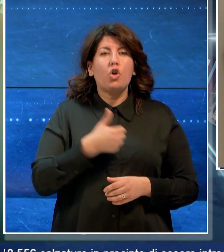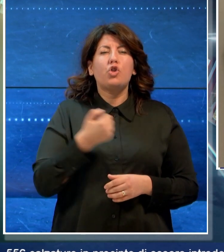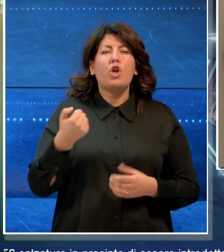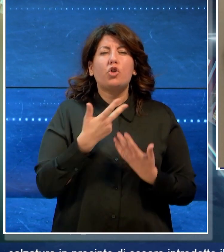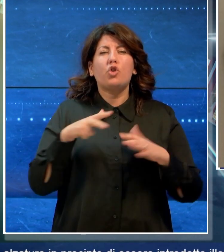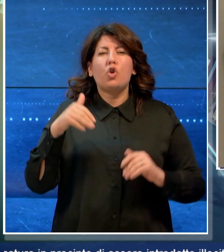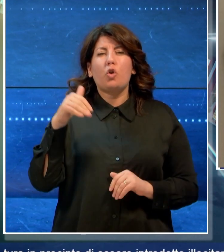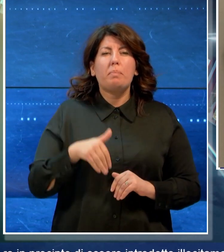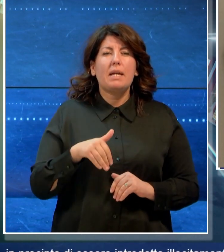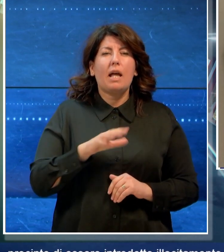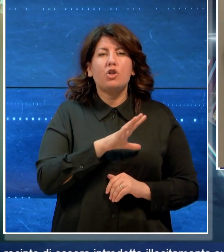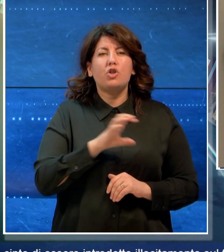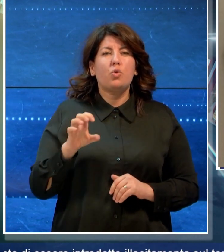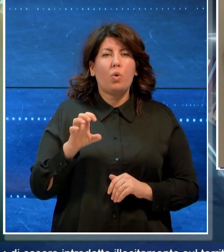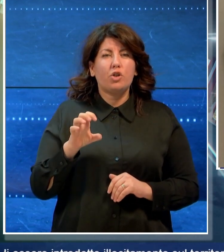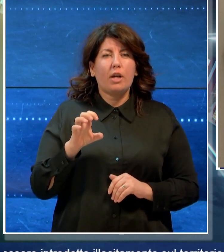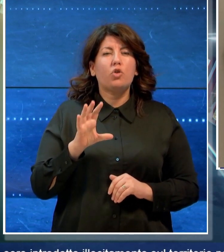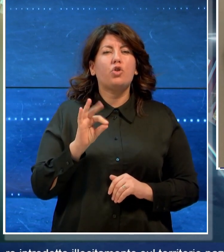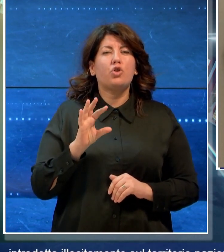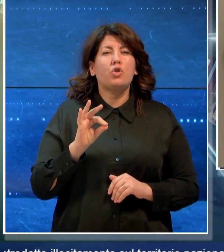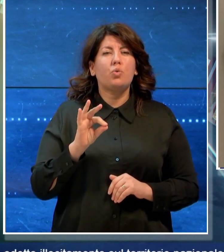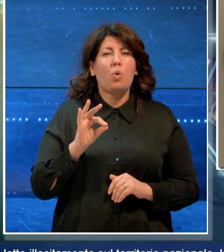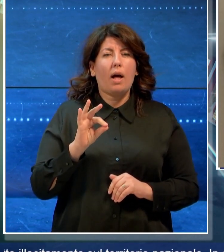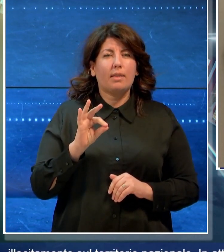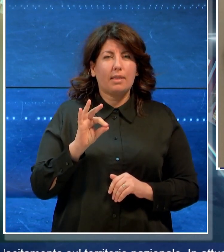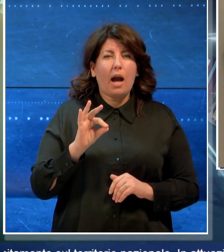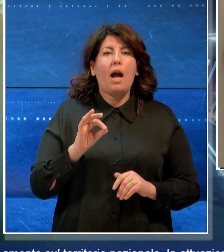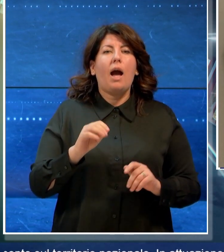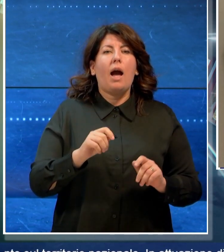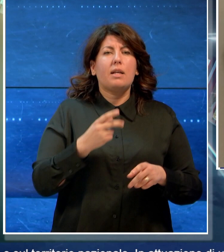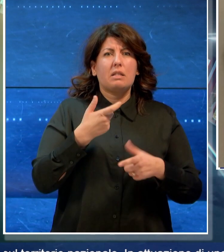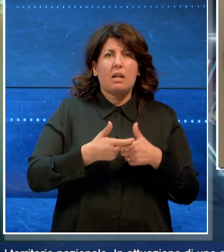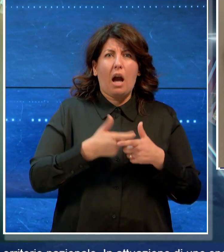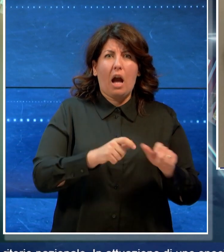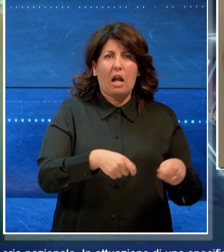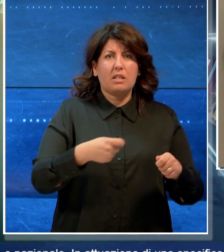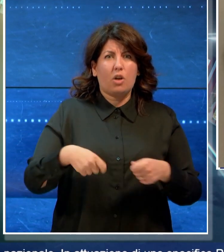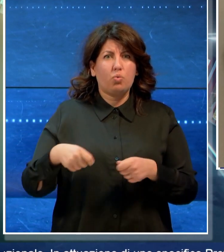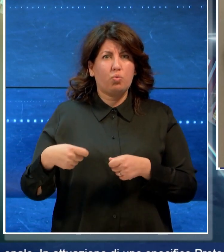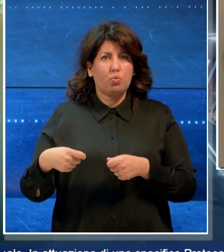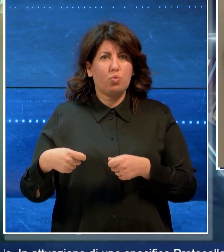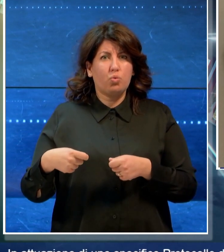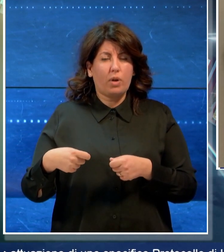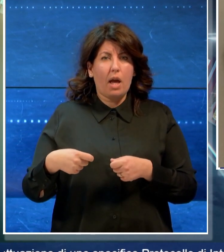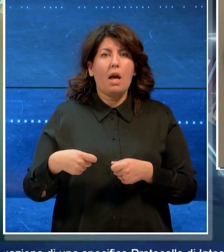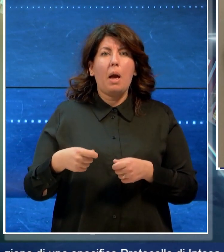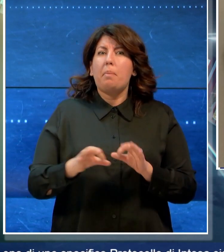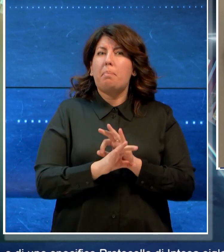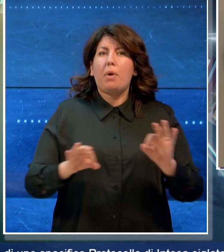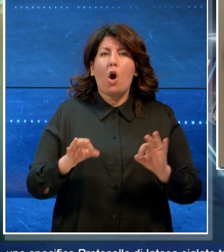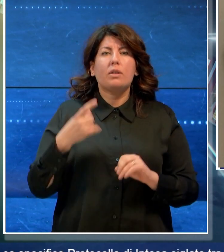.556 calzature in procinto di essere